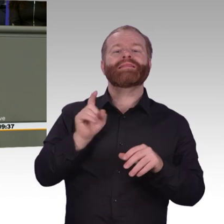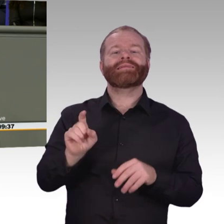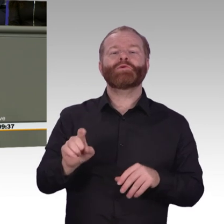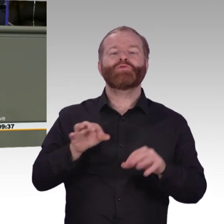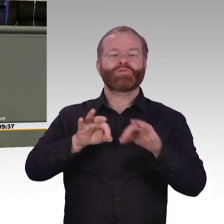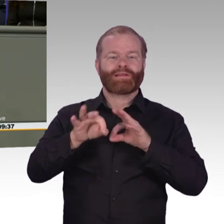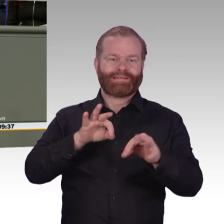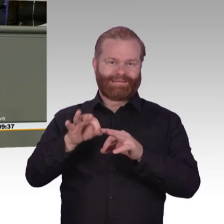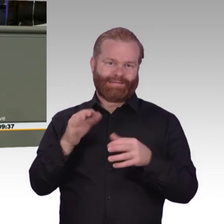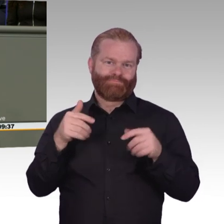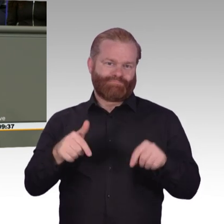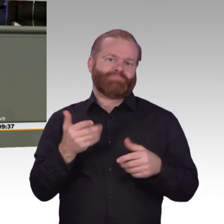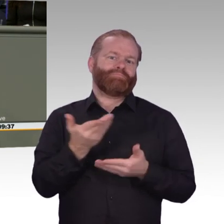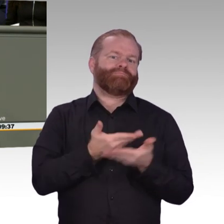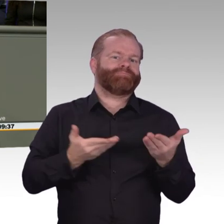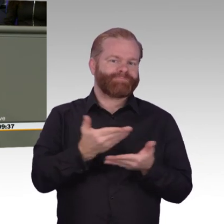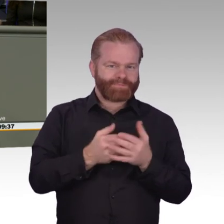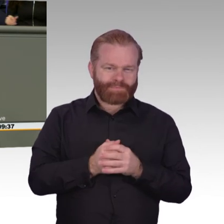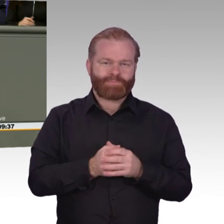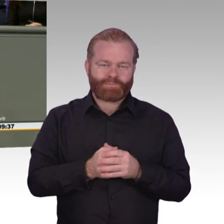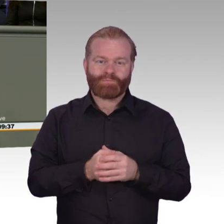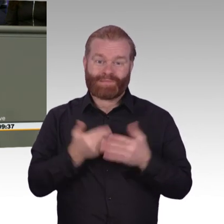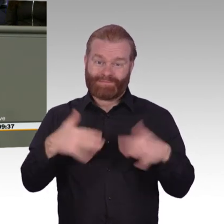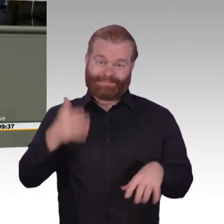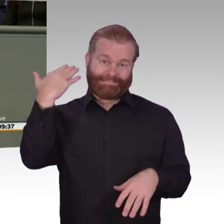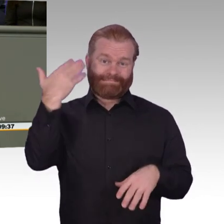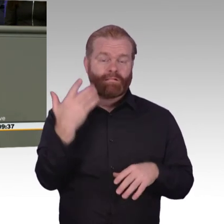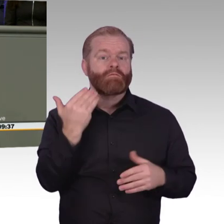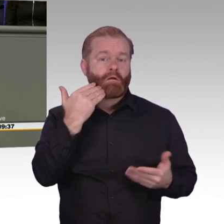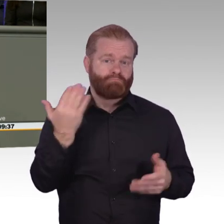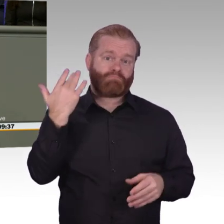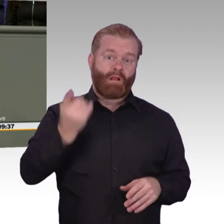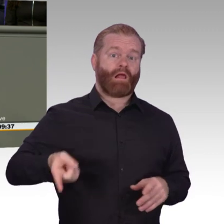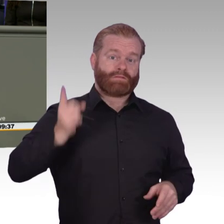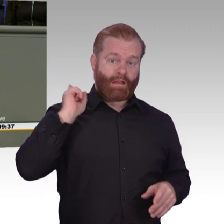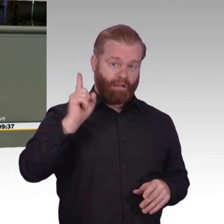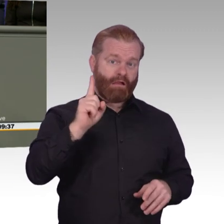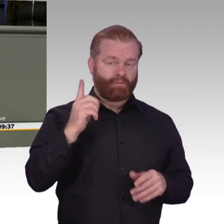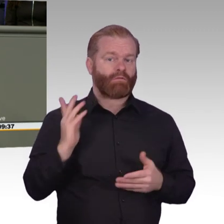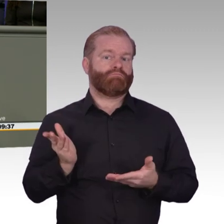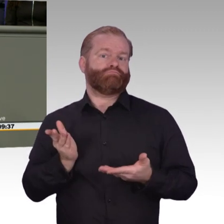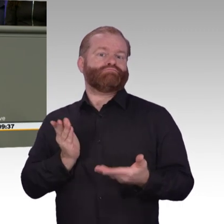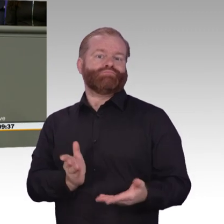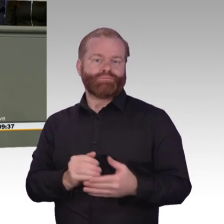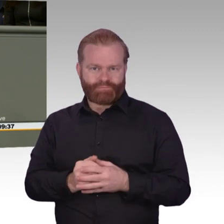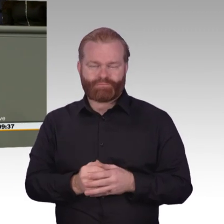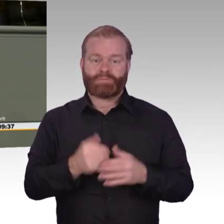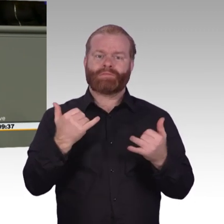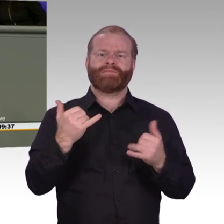haben. Aber viel schöner ist eigentlich die Homepage www.digitalmadein.de. Da